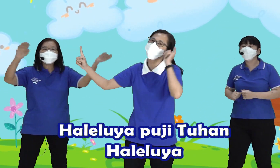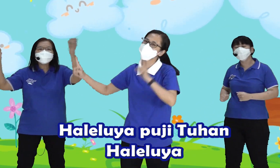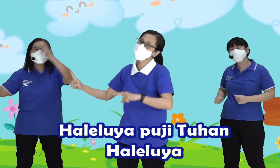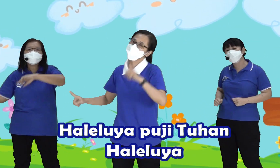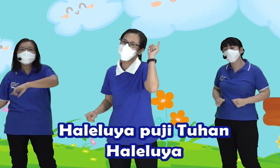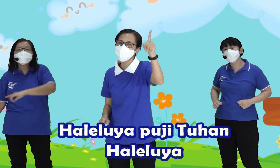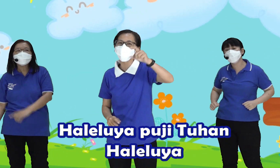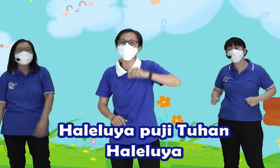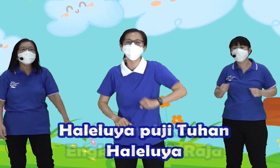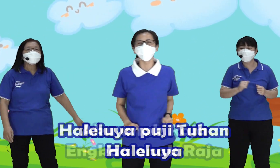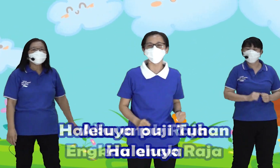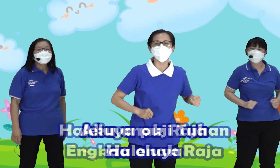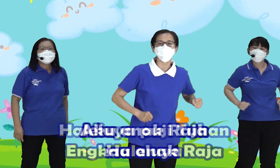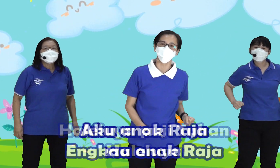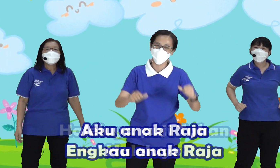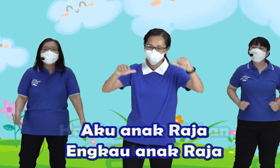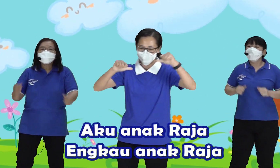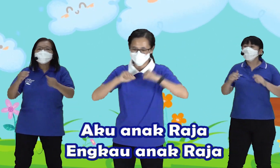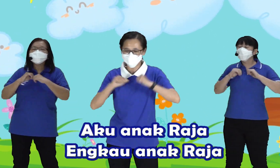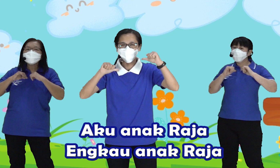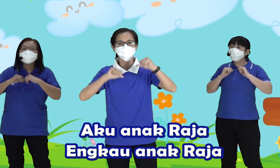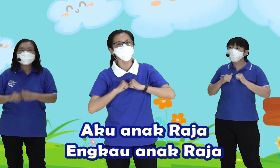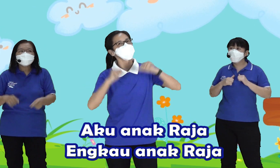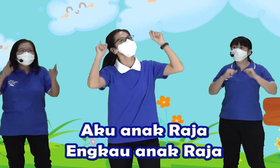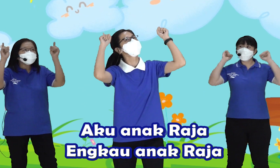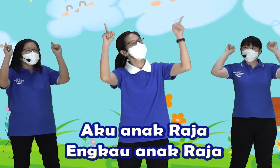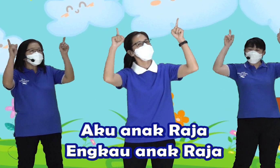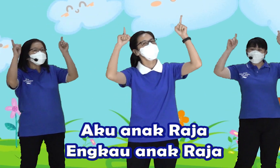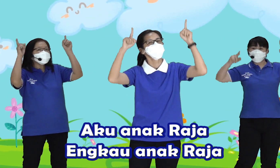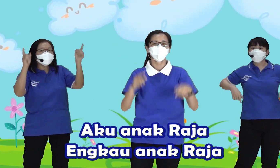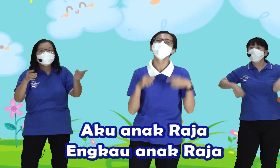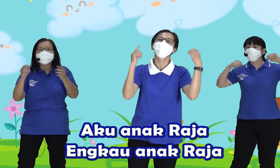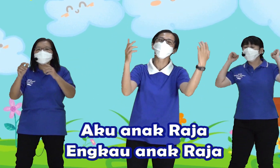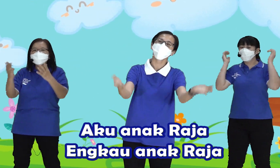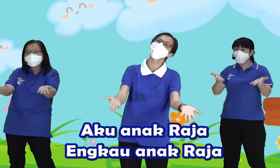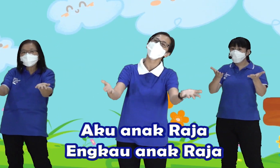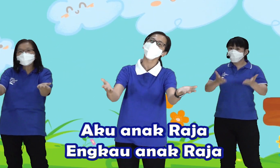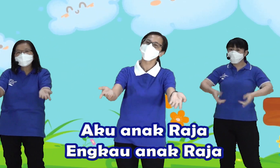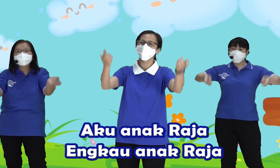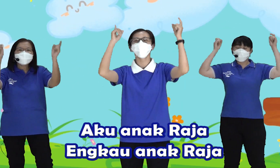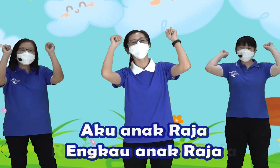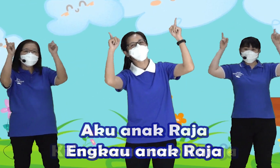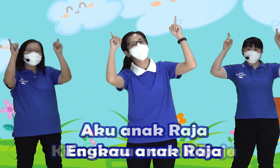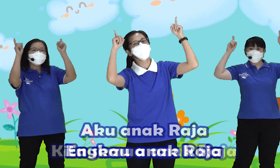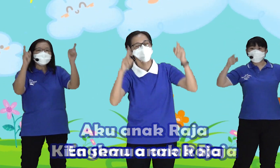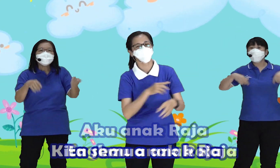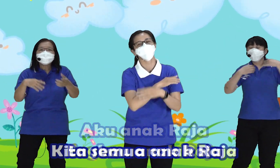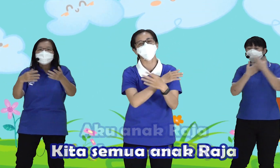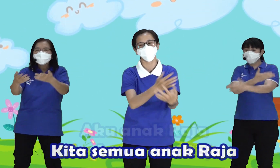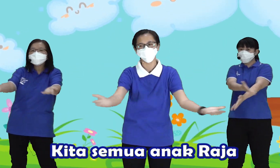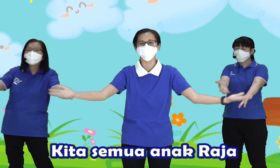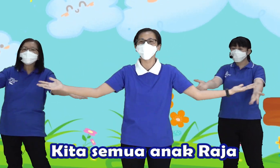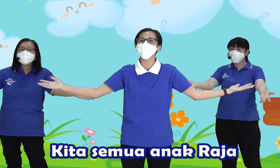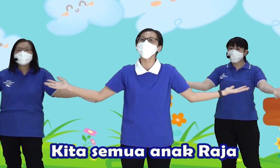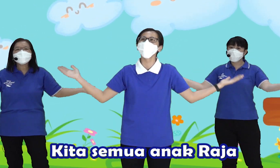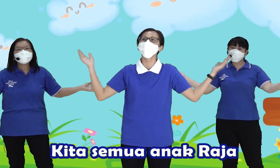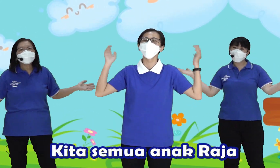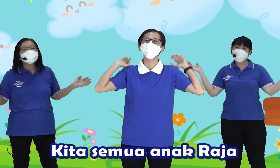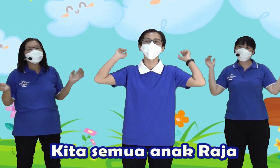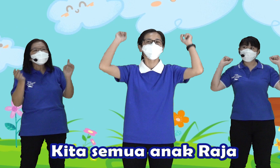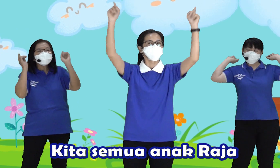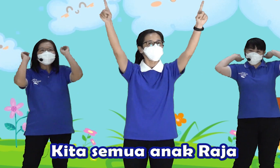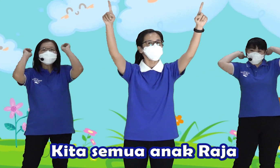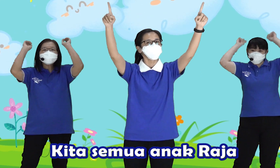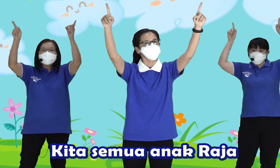Leluyah Hal Sekali lagi dengan semangat Aku anak Raja Engkau anak Raja Kita Semua